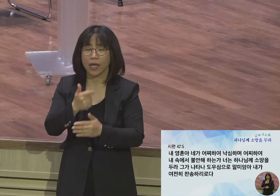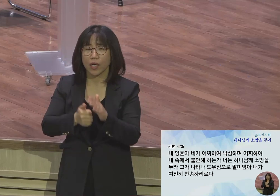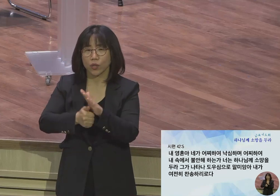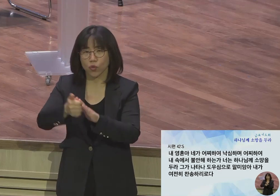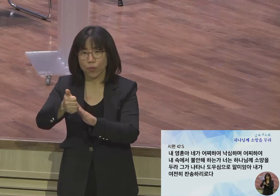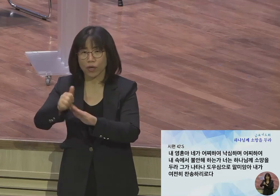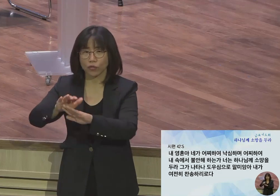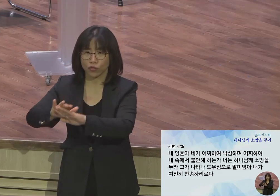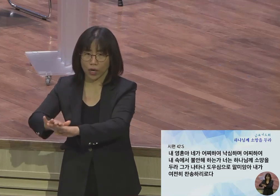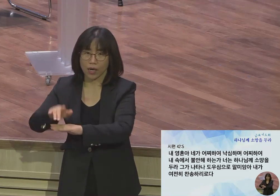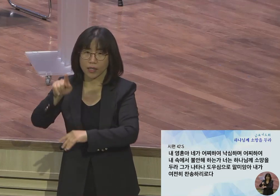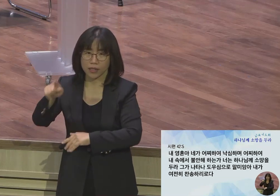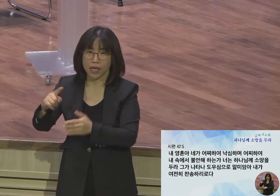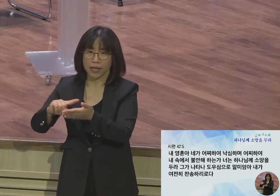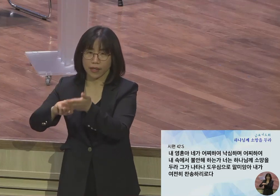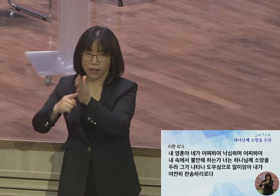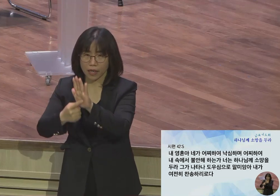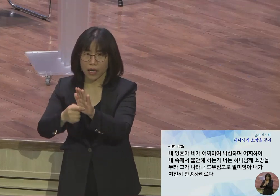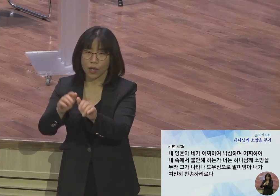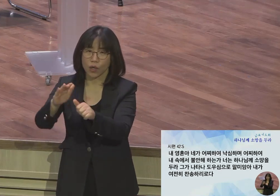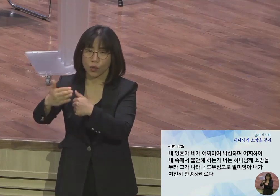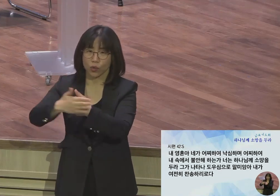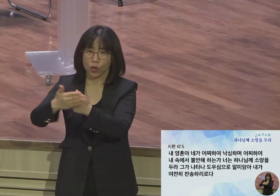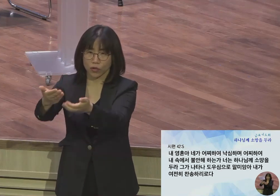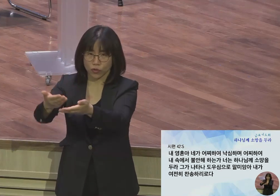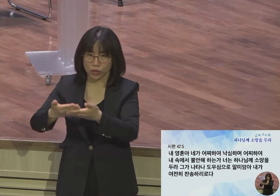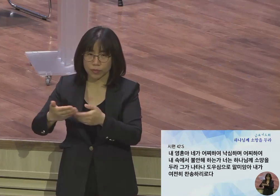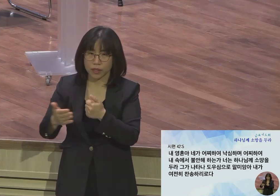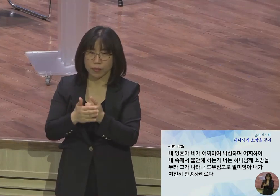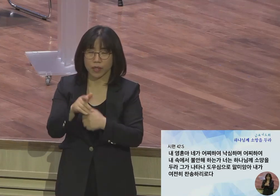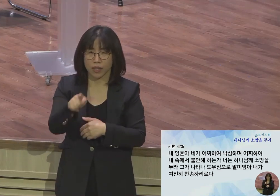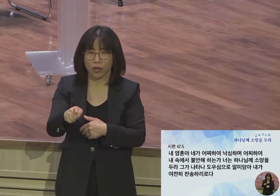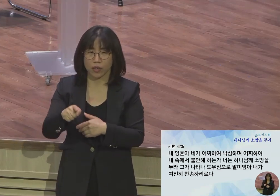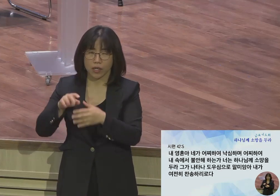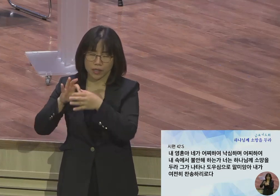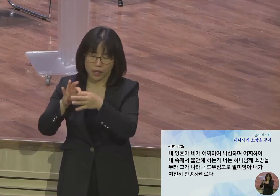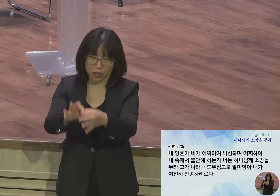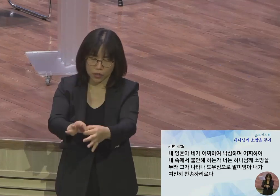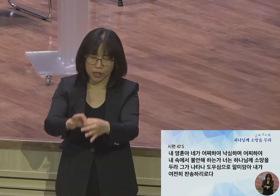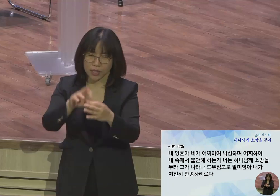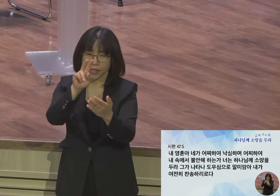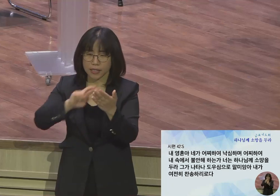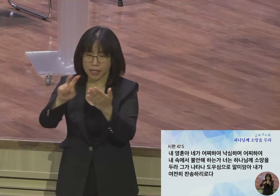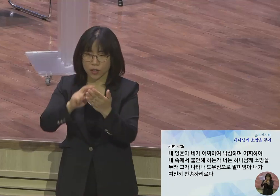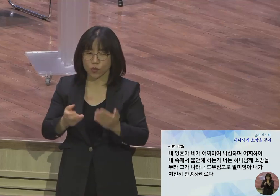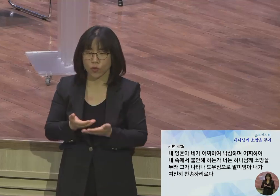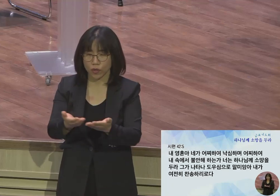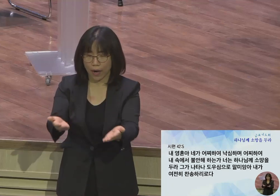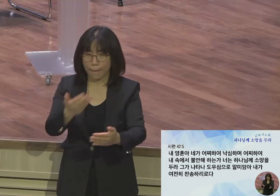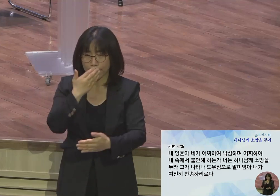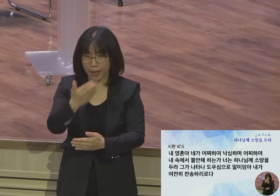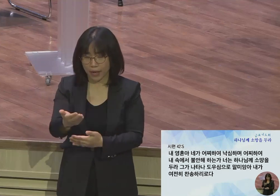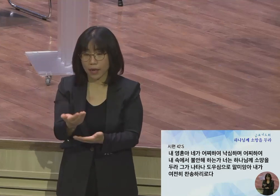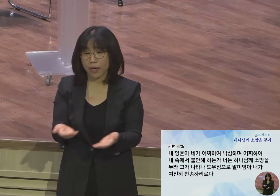소망을 두라. 그가 나타나 도우심으로 말미암아 내가 여전히 잔송하리로다. 아멘